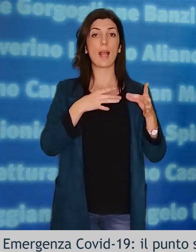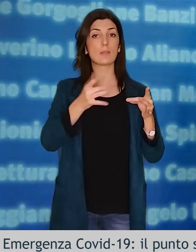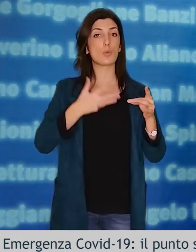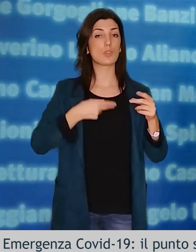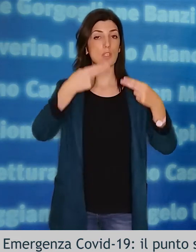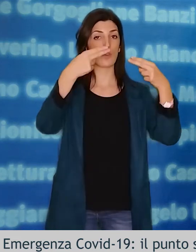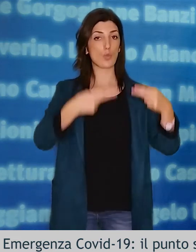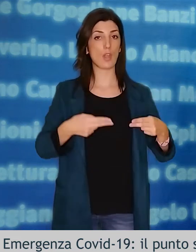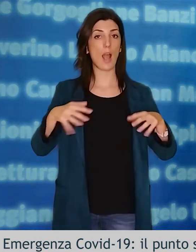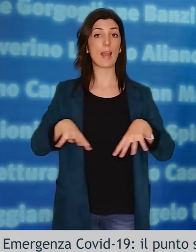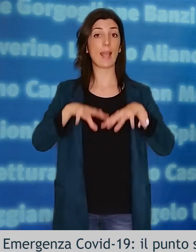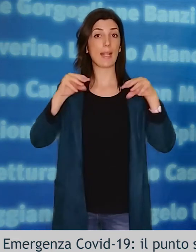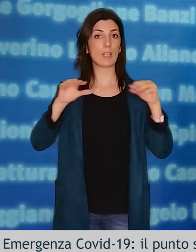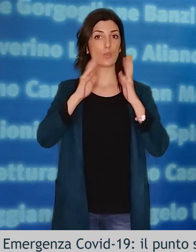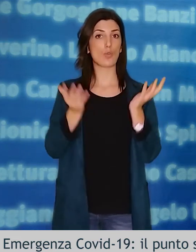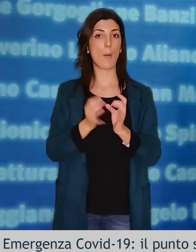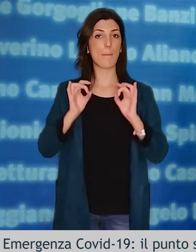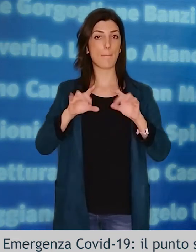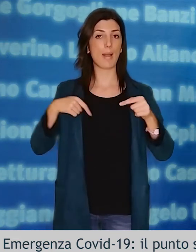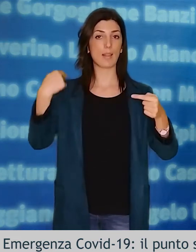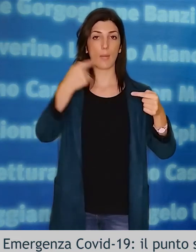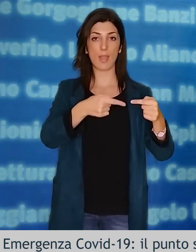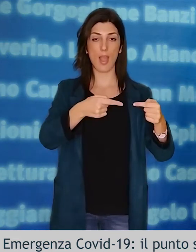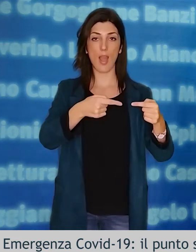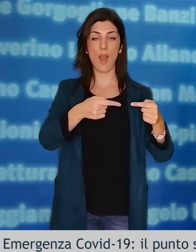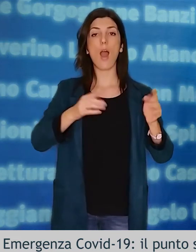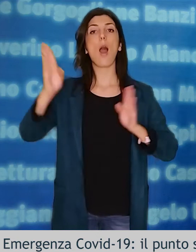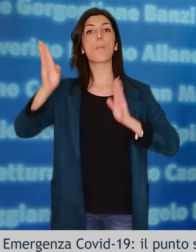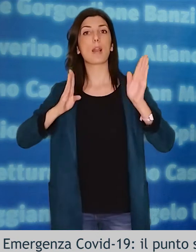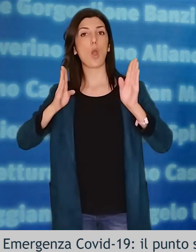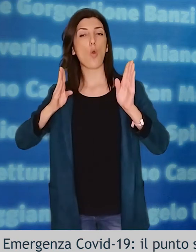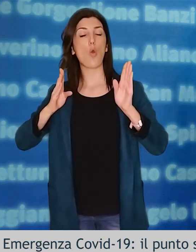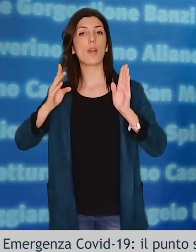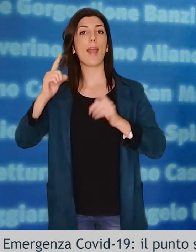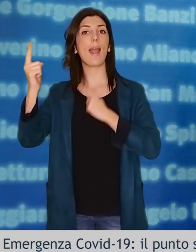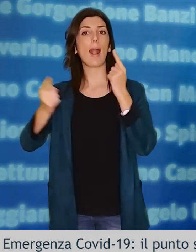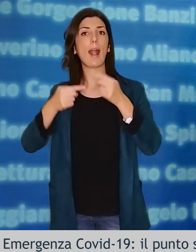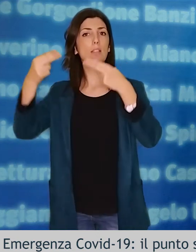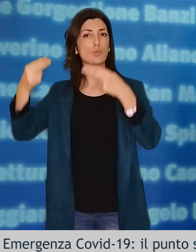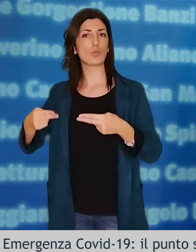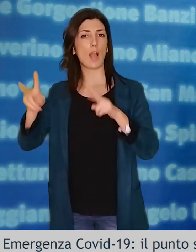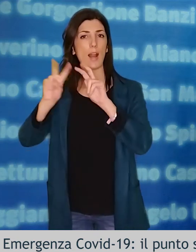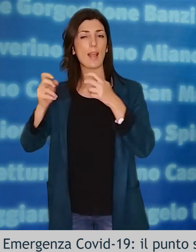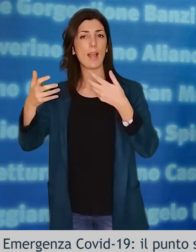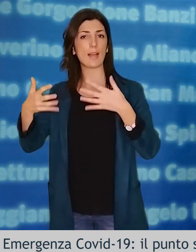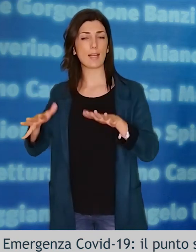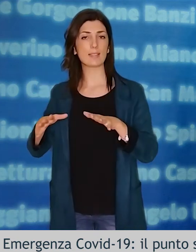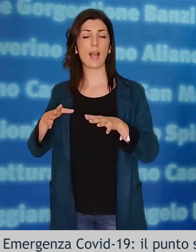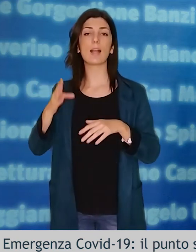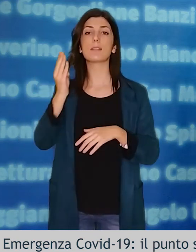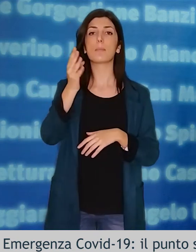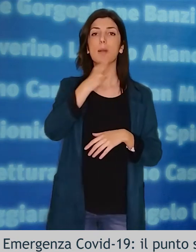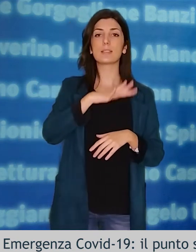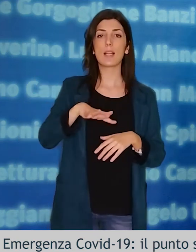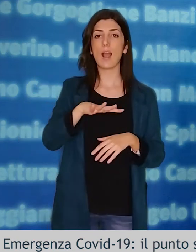totali dall'inizio della pandemia sui casi totali testati, che in Basilicata, come anche nella